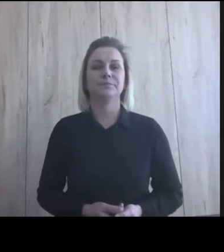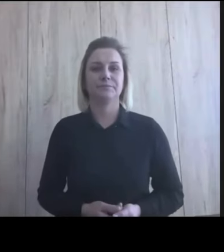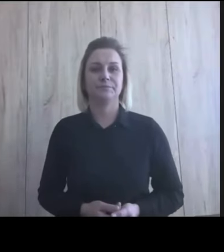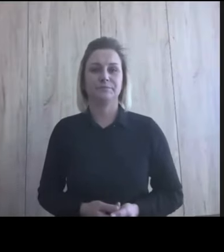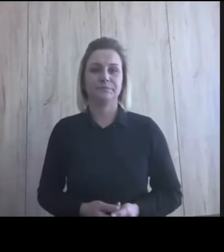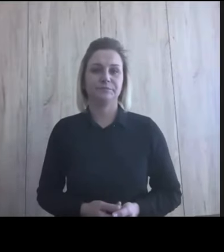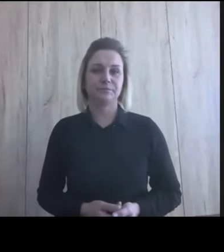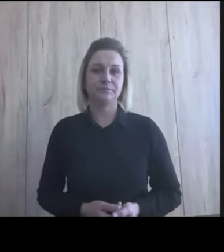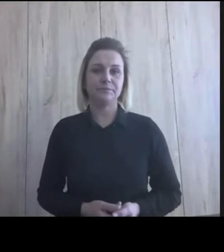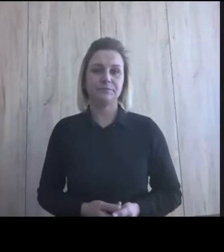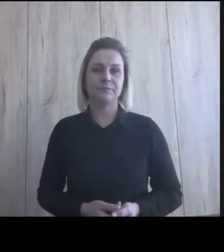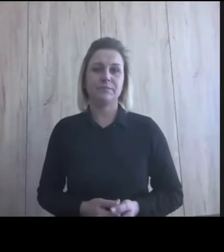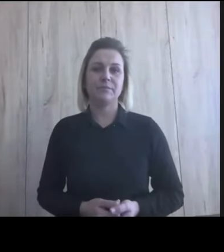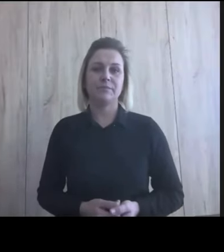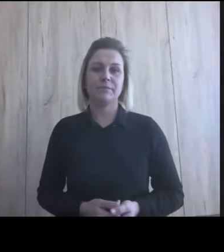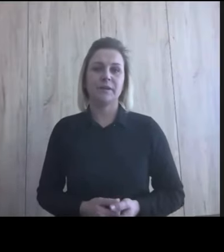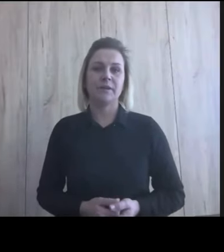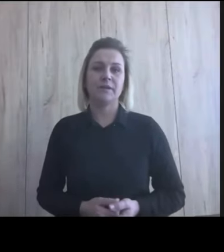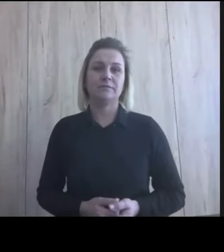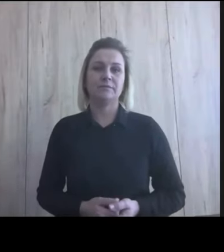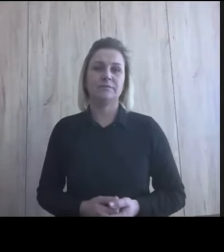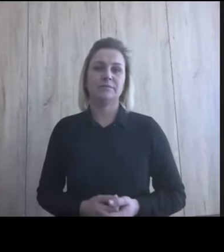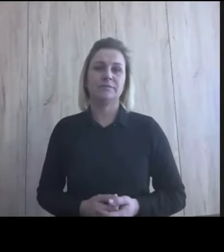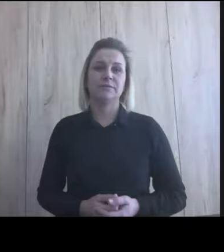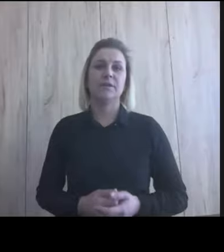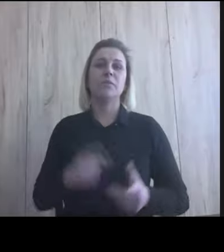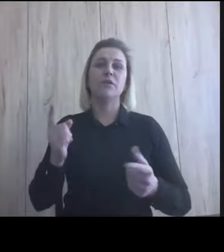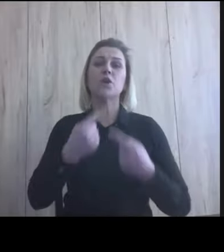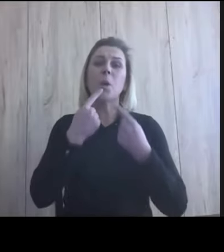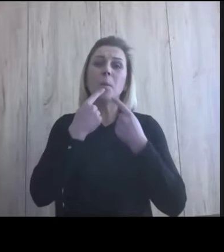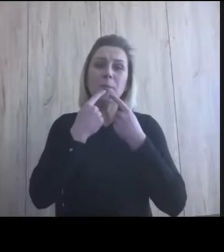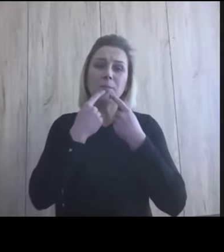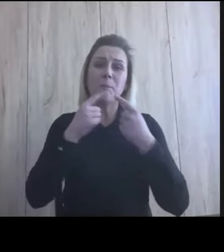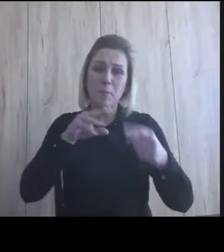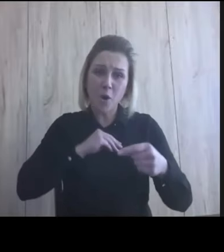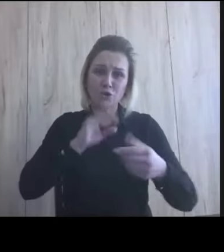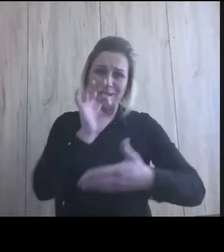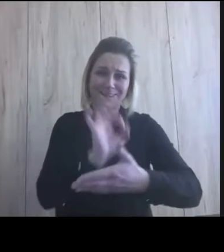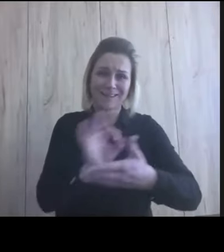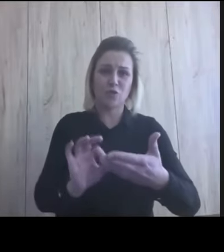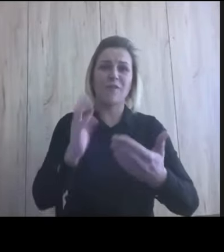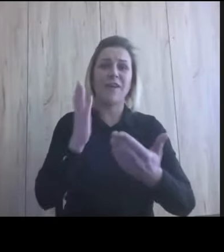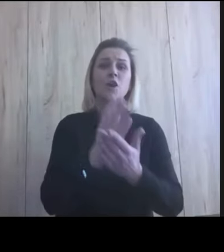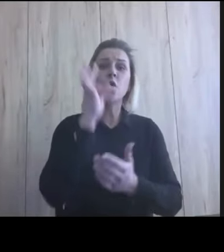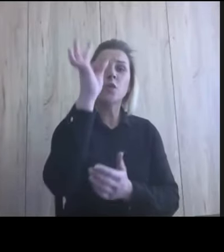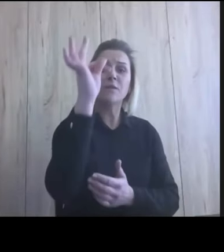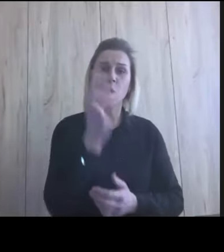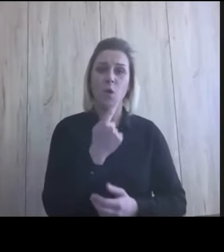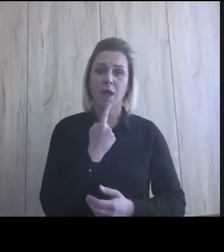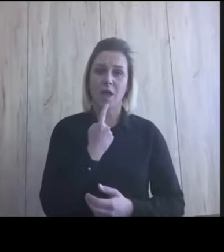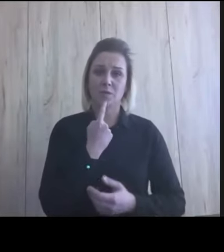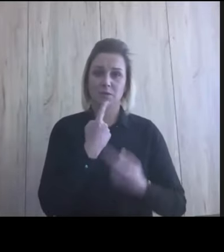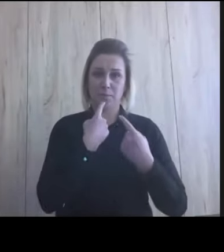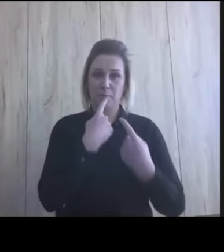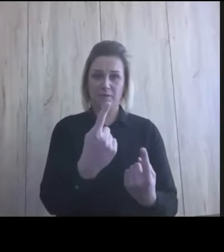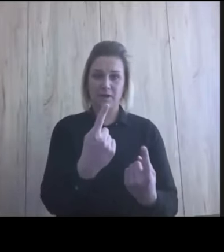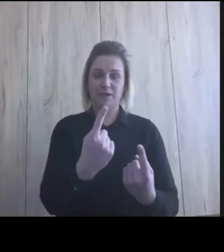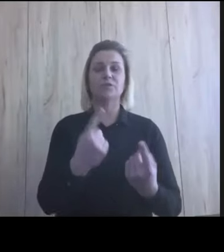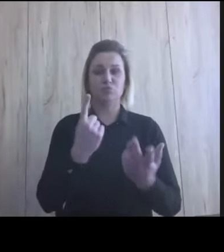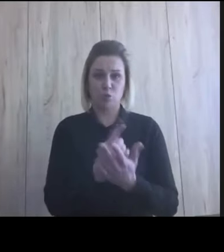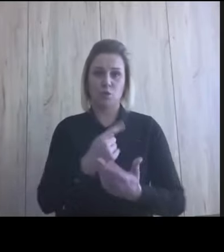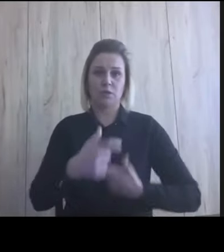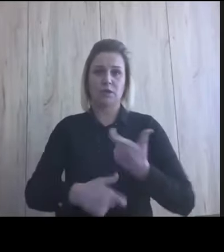kółka narysować. Nie, narysuję, tylko powierzcie mu to w jego języku, nie? Tak. I tutaj właśnie